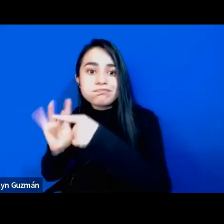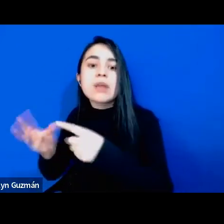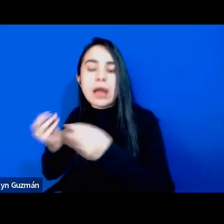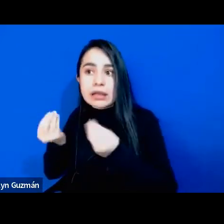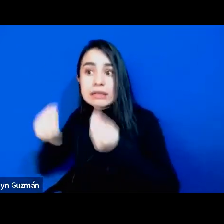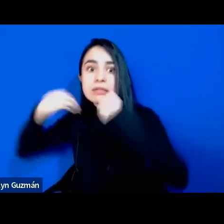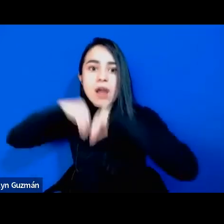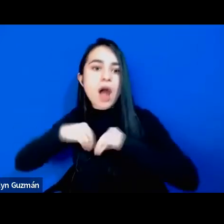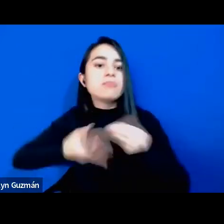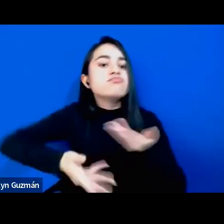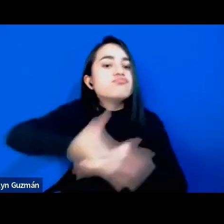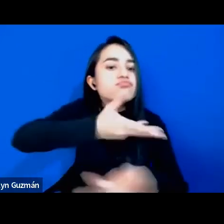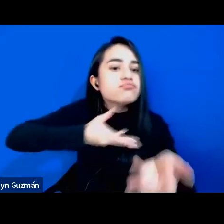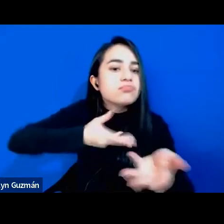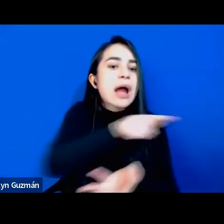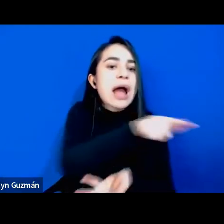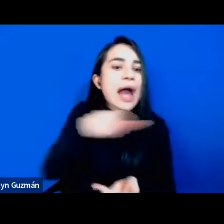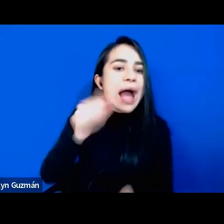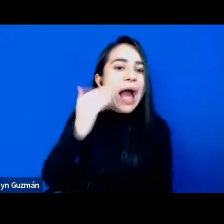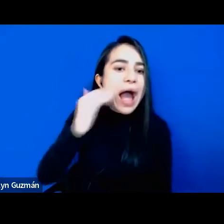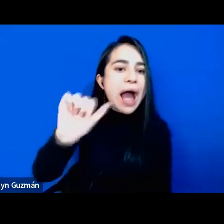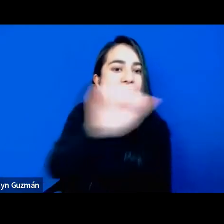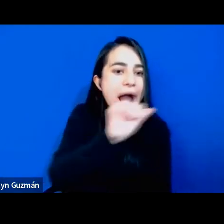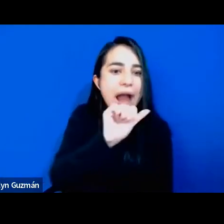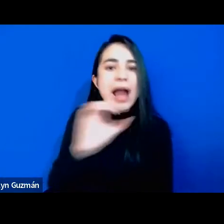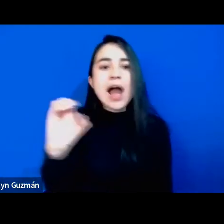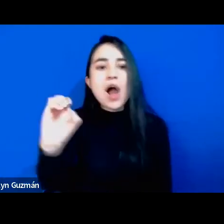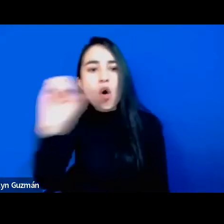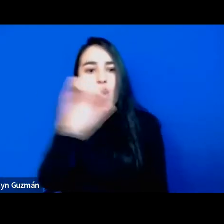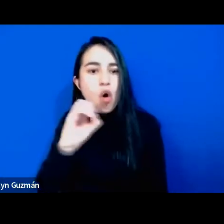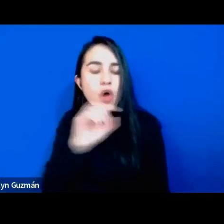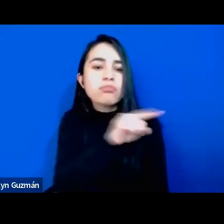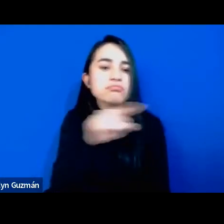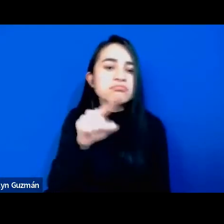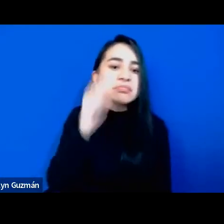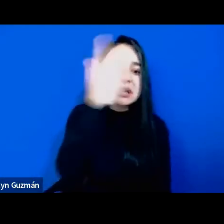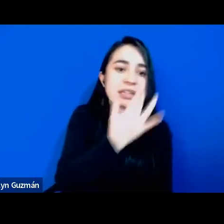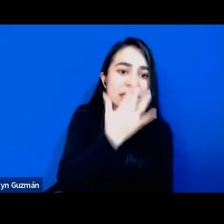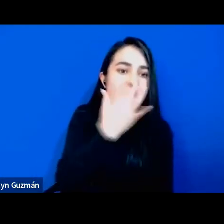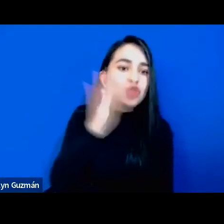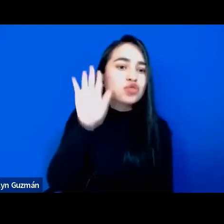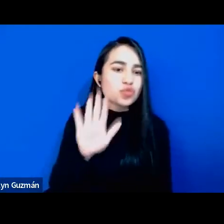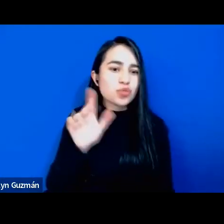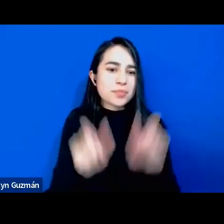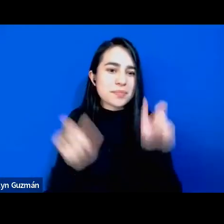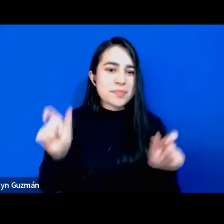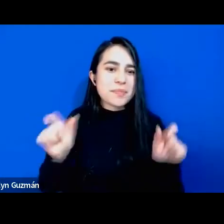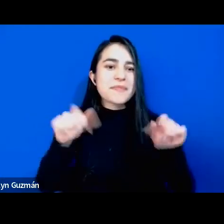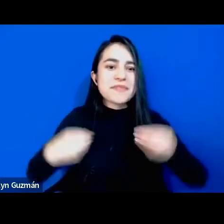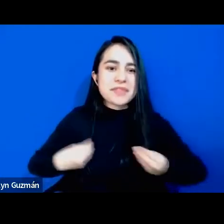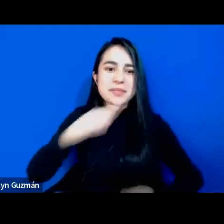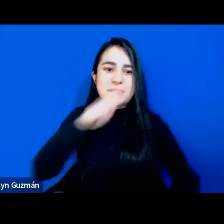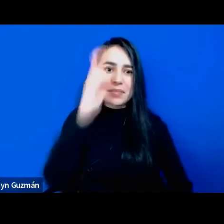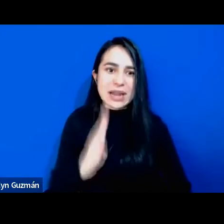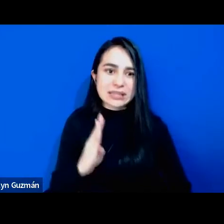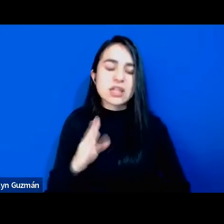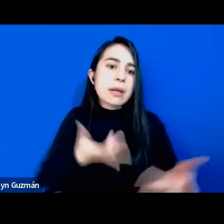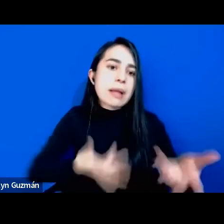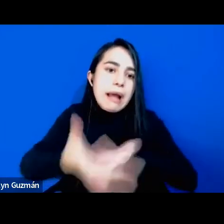con muchas mujeres y hombres negros en Brasil y pienso que con el libro de Mara